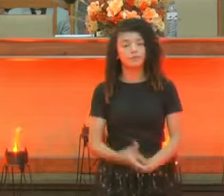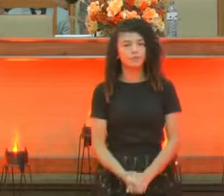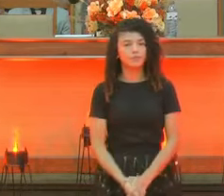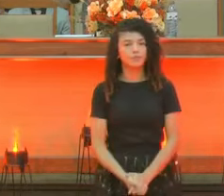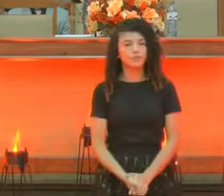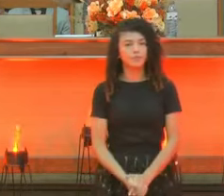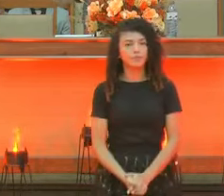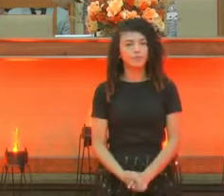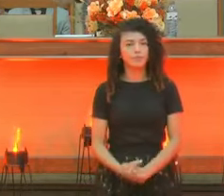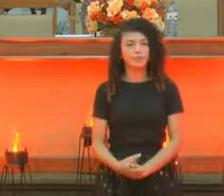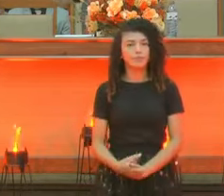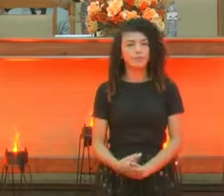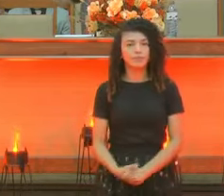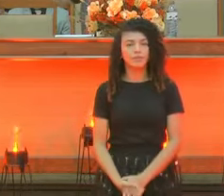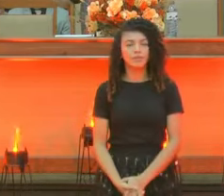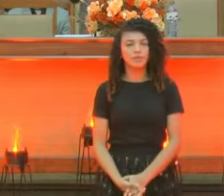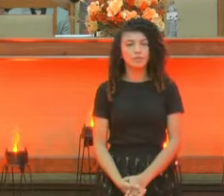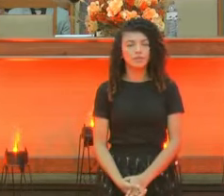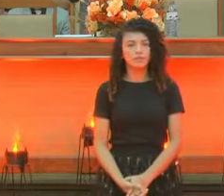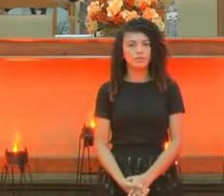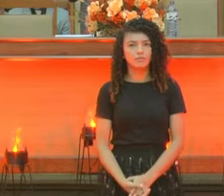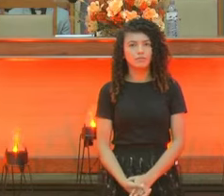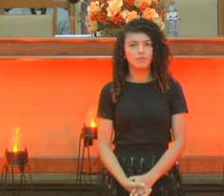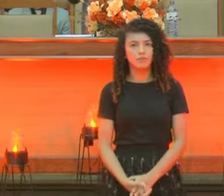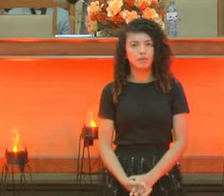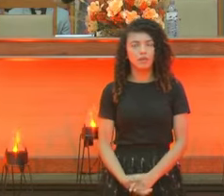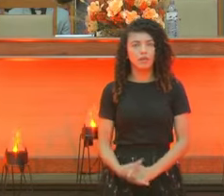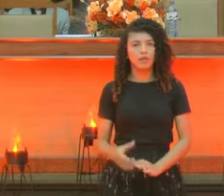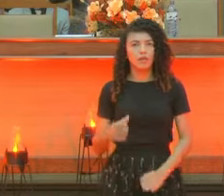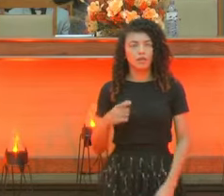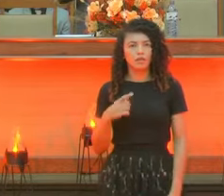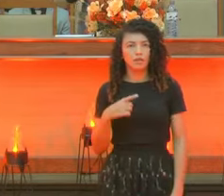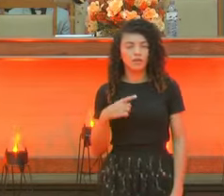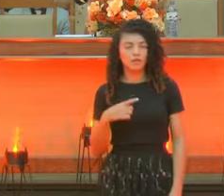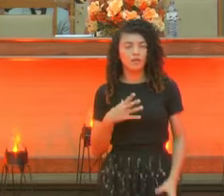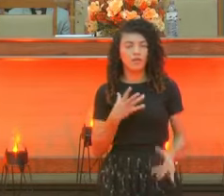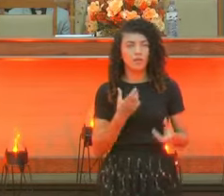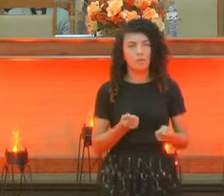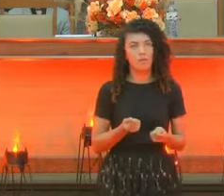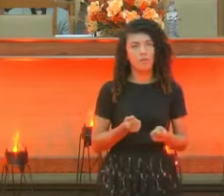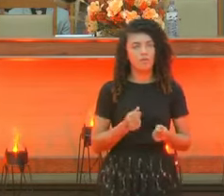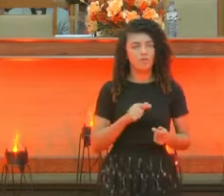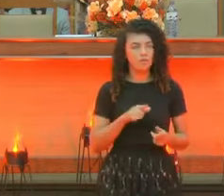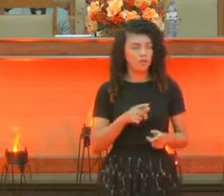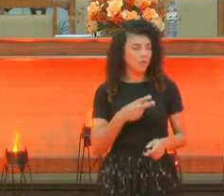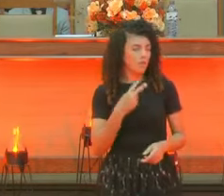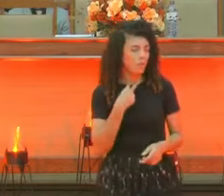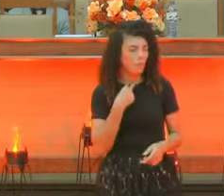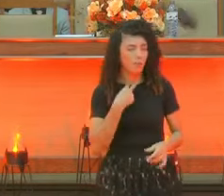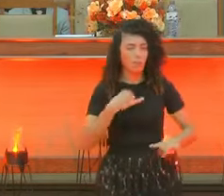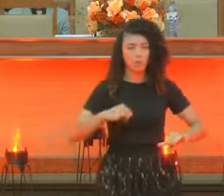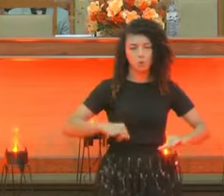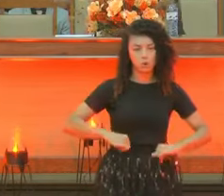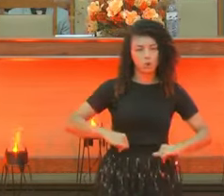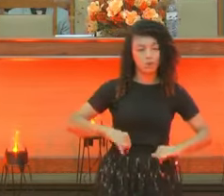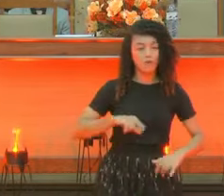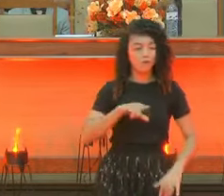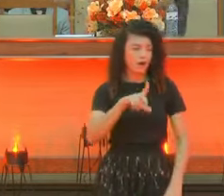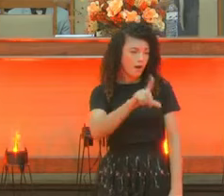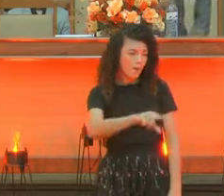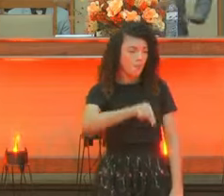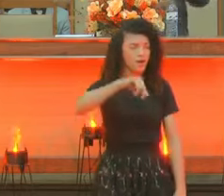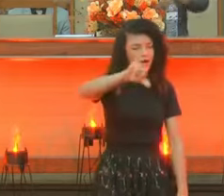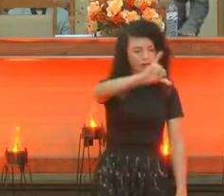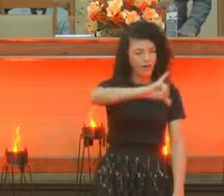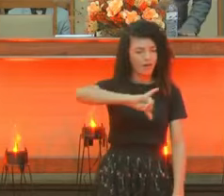e ele entra naquela proposta. Você não pode sofrer, porque tu és o escolhido. Tu és o ungido. Não é para tu passar